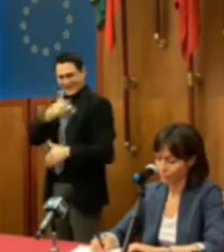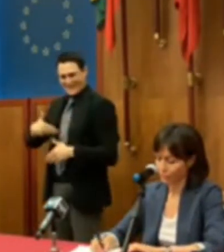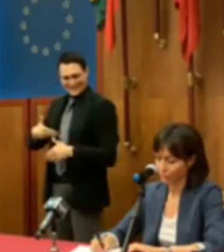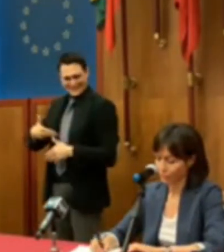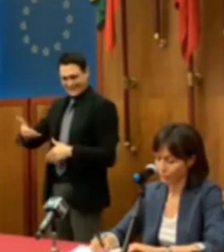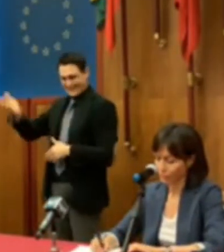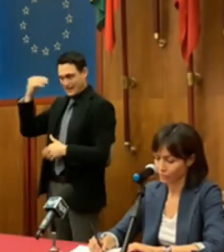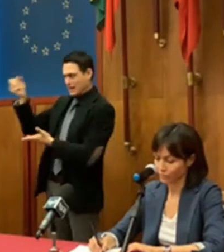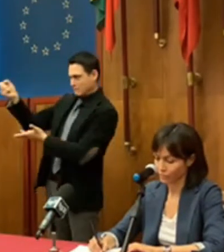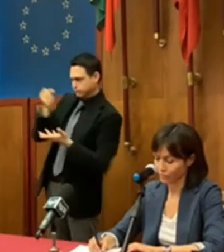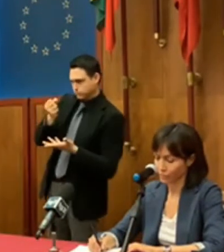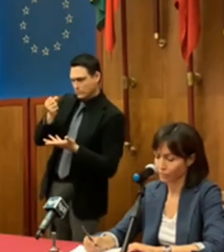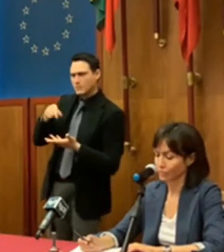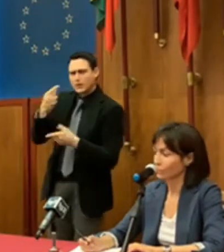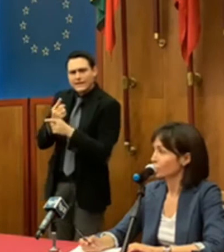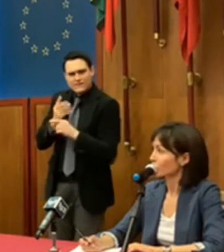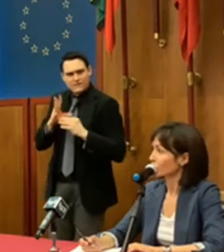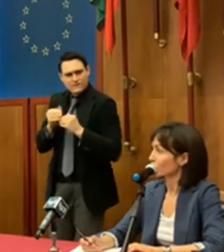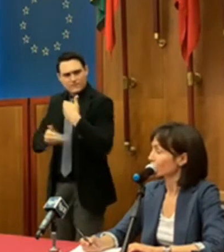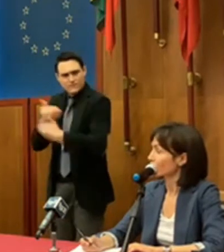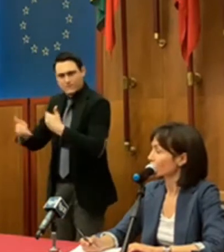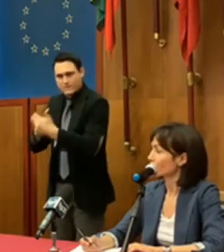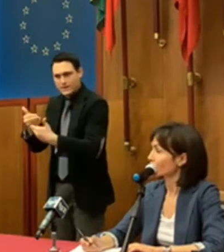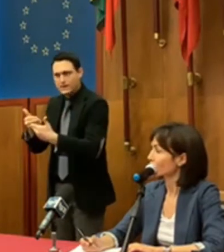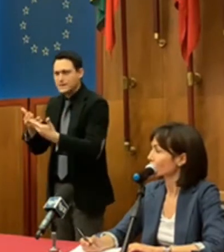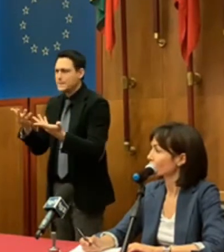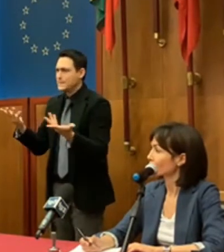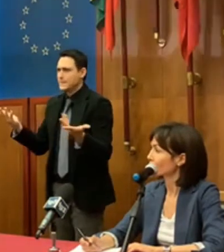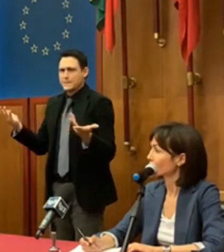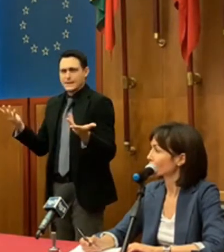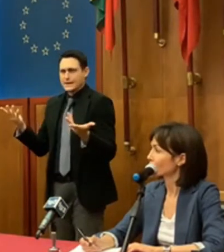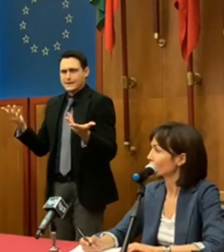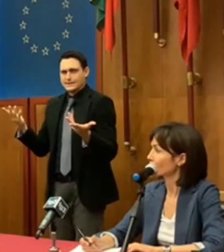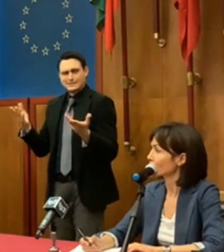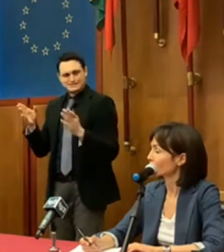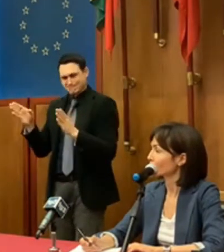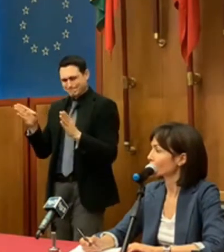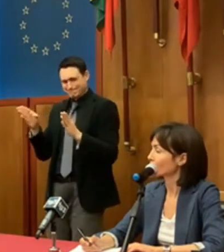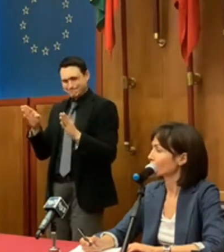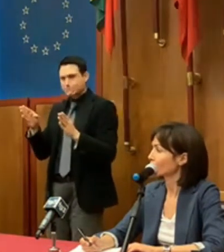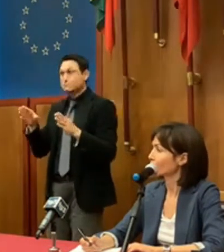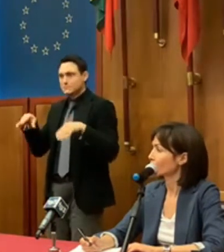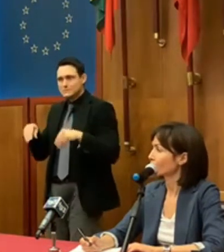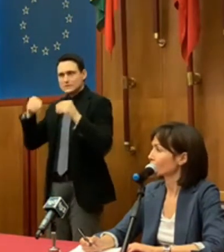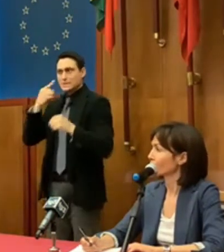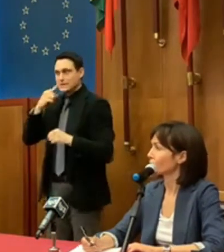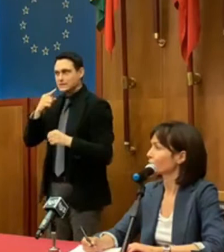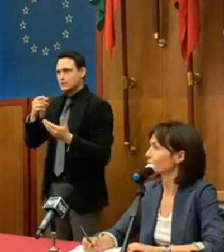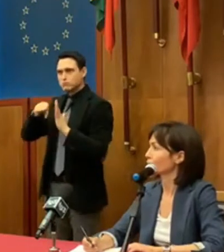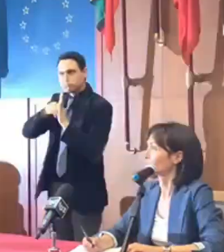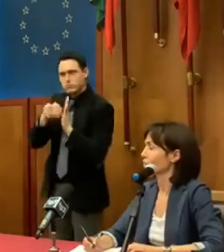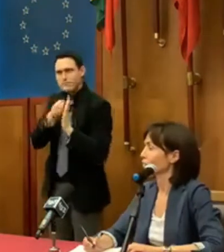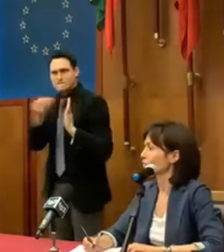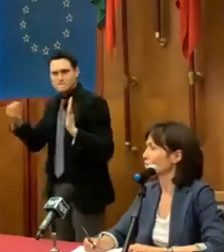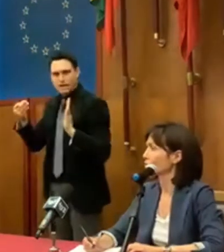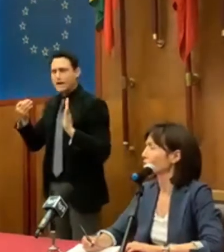aveva procedure ordinarie e quindi da lì ci fu questo cammino importante per la città che non